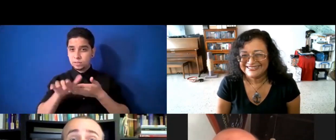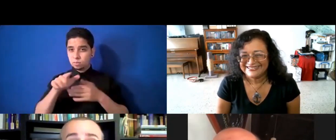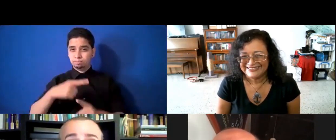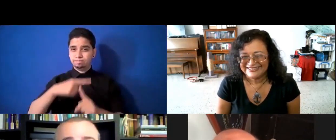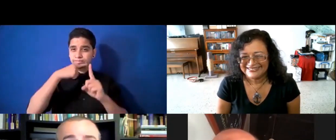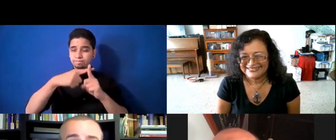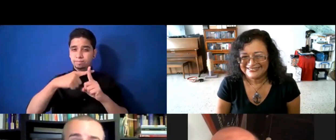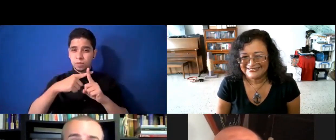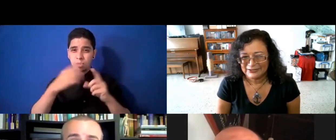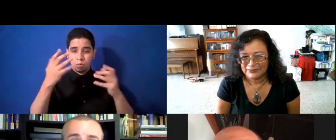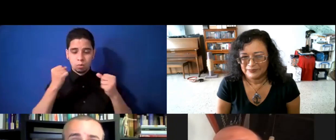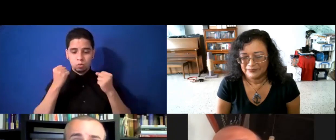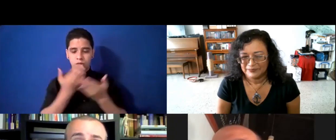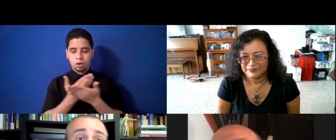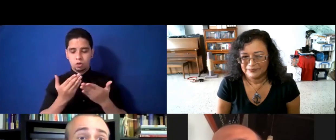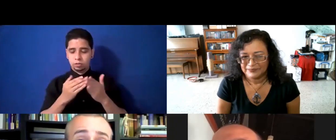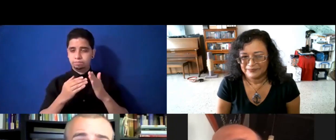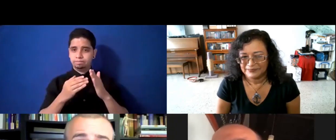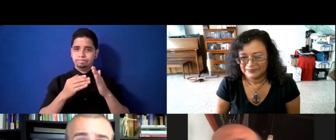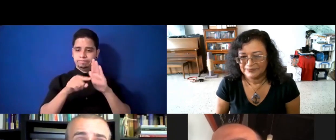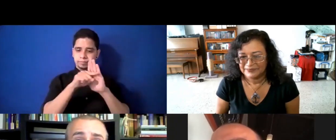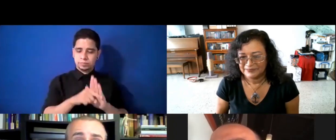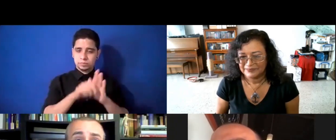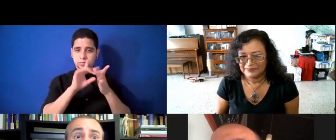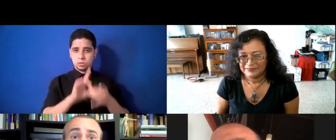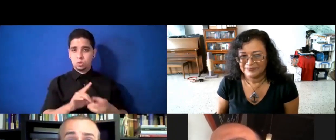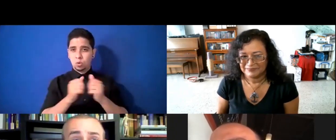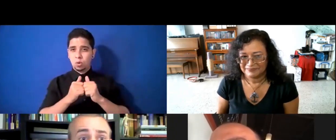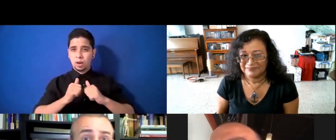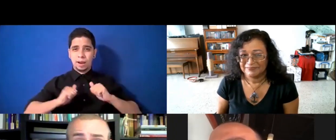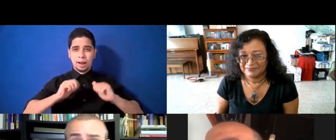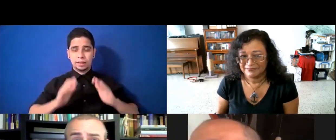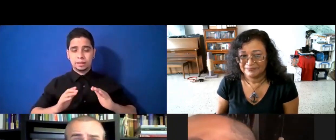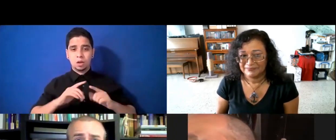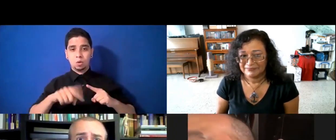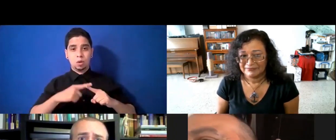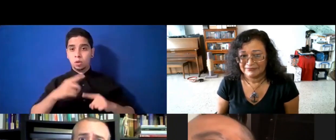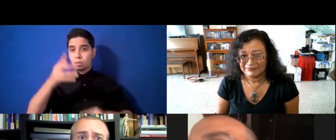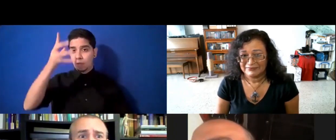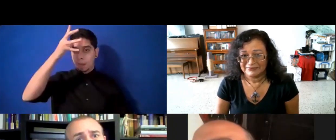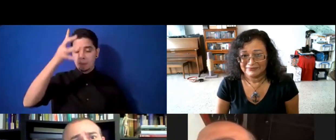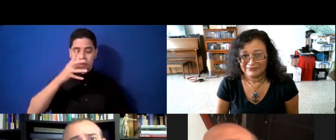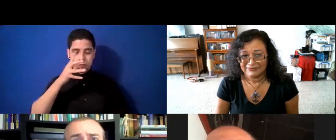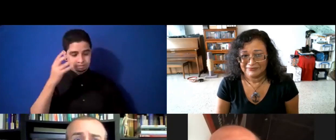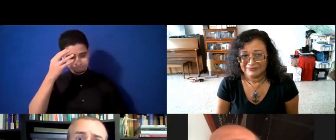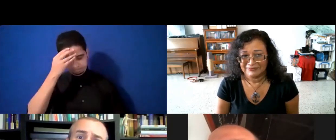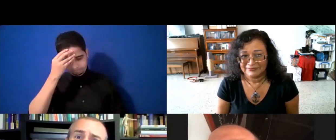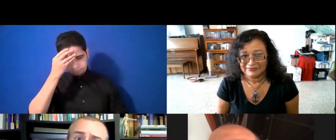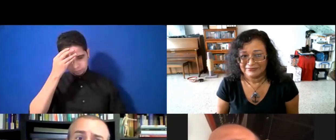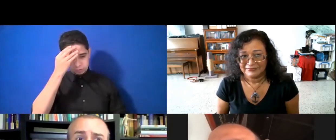mucho estigma, con todos los artistas, que nacemos, verdad, cuando los padres, se asustan, y dicen, ay, pero y por qué mejor, tú no haces esta cosa,